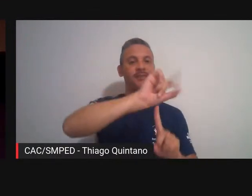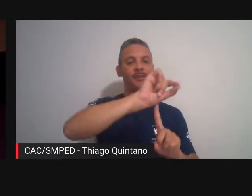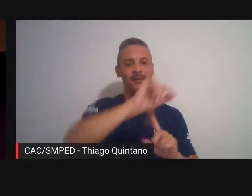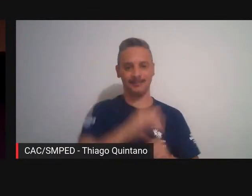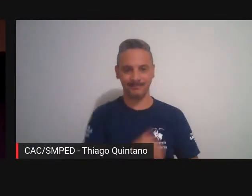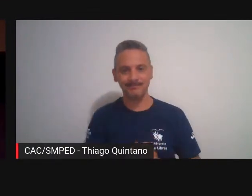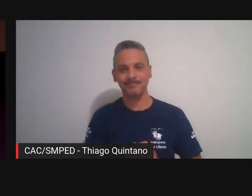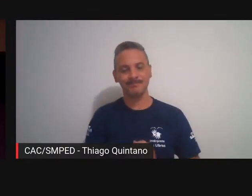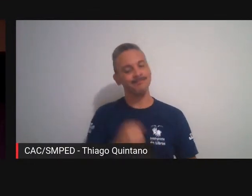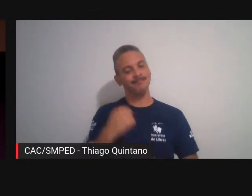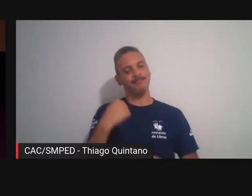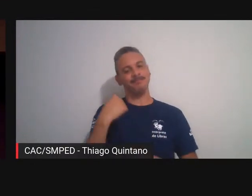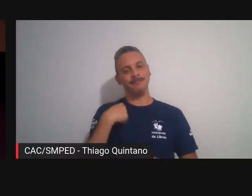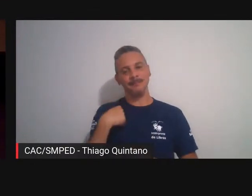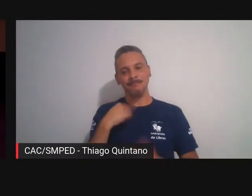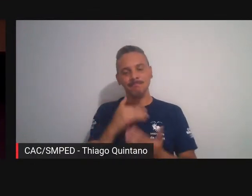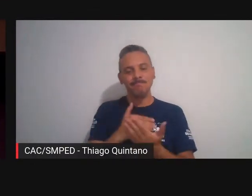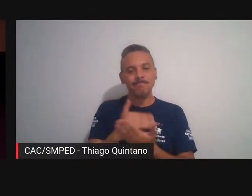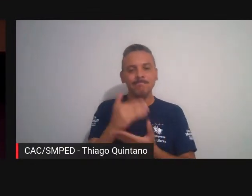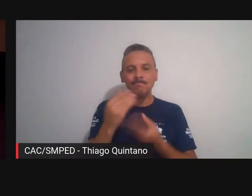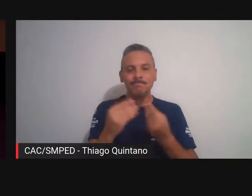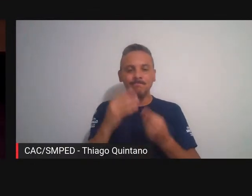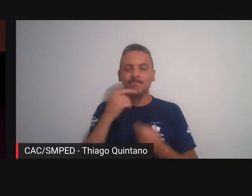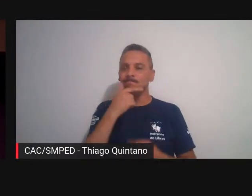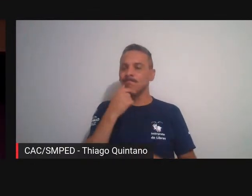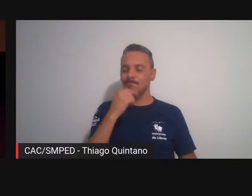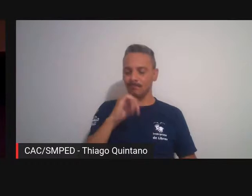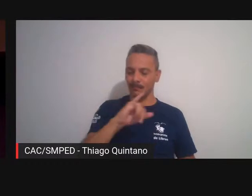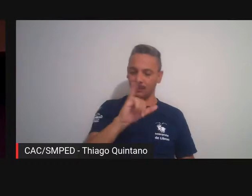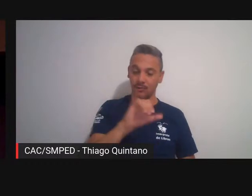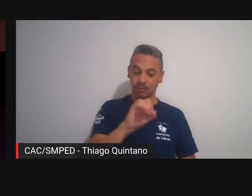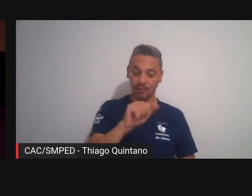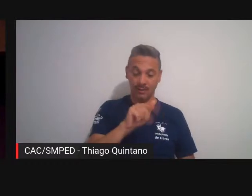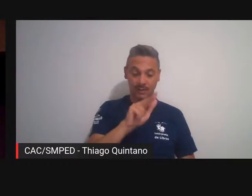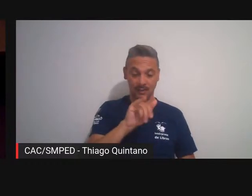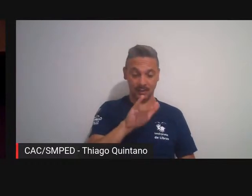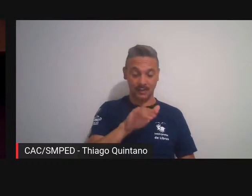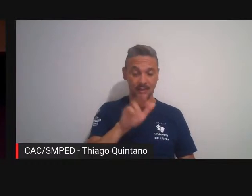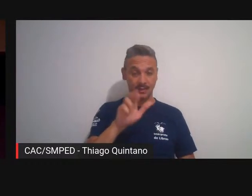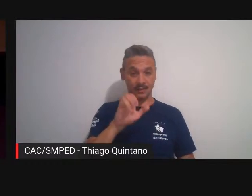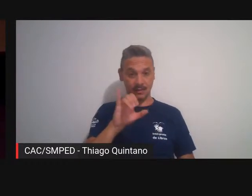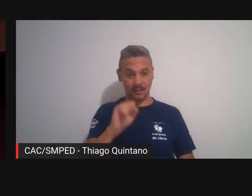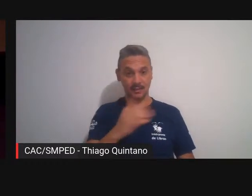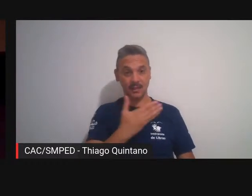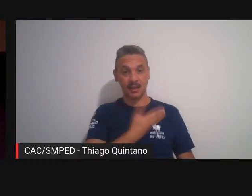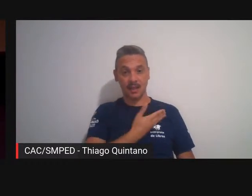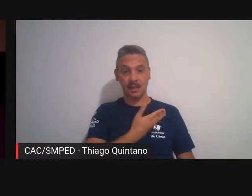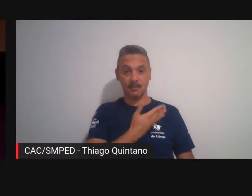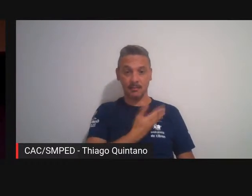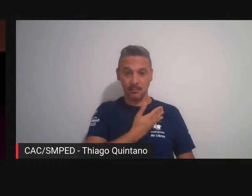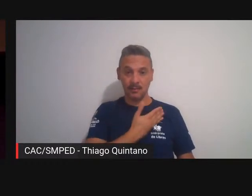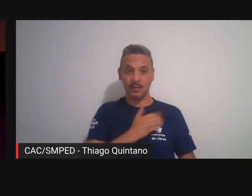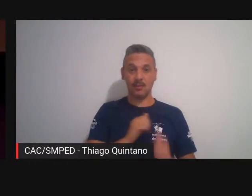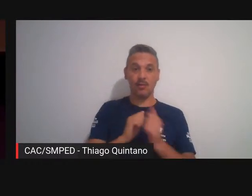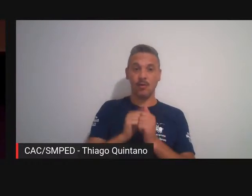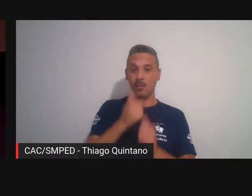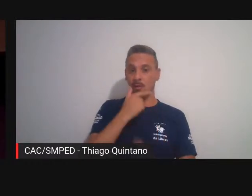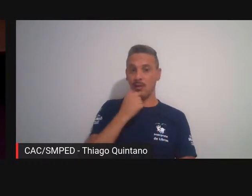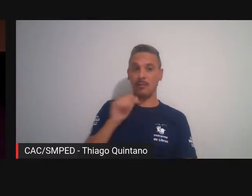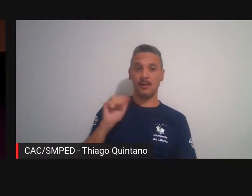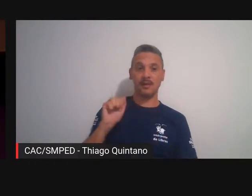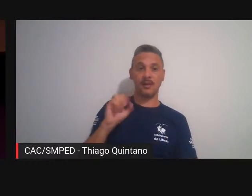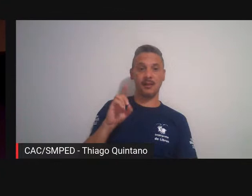de tudo isso o Joaquim Reis ele era um grande amigo do Adolfo Manterro Navas que era um